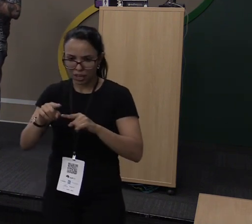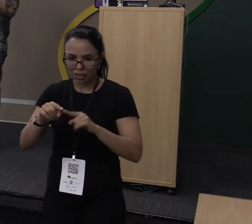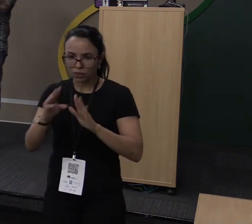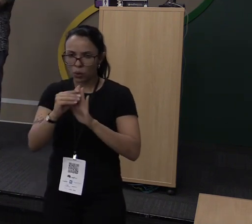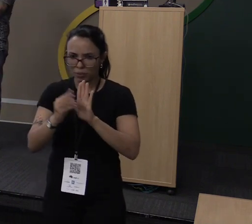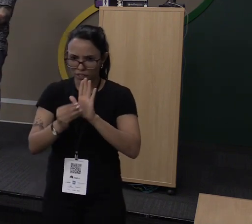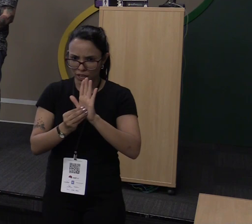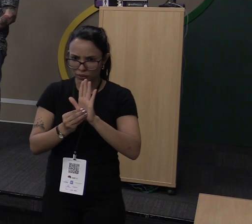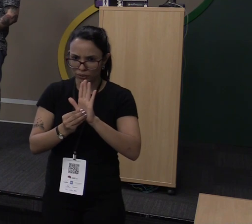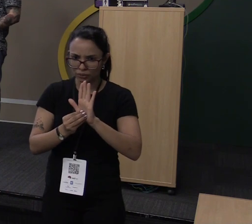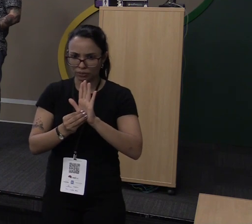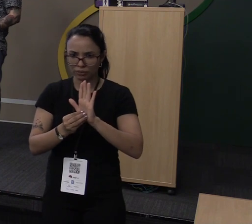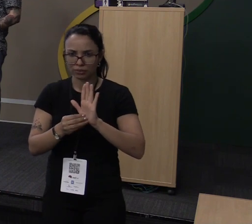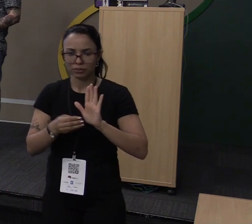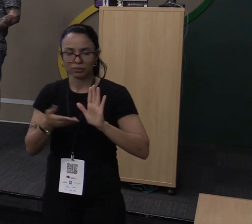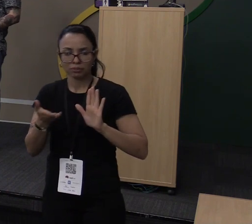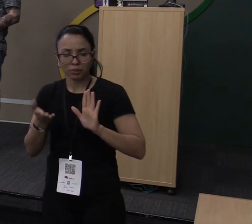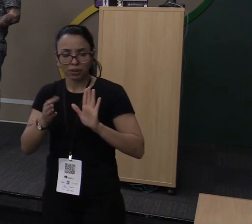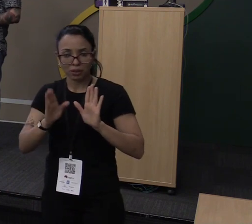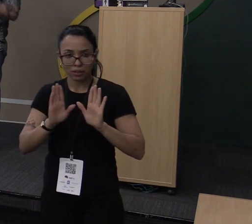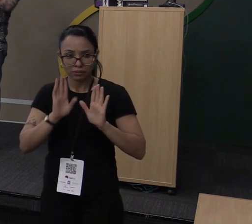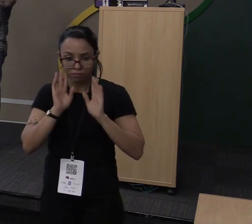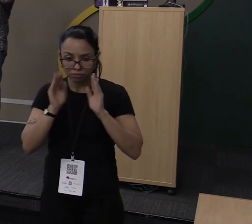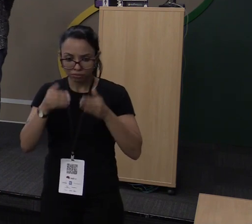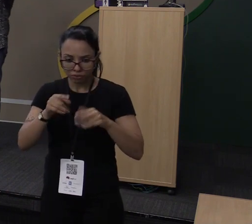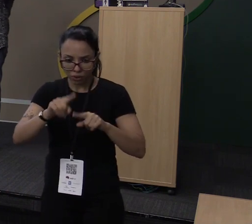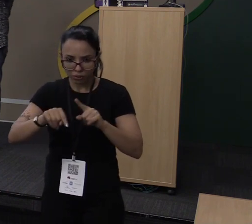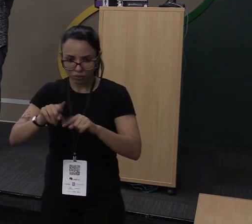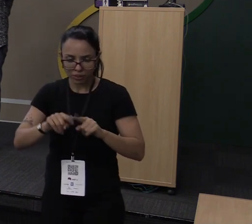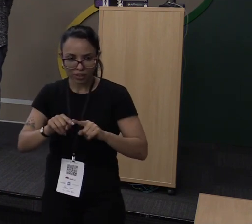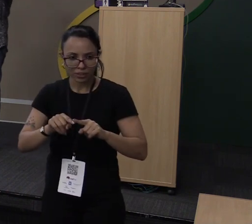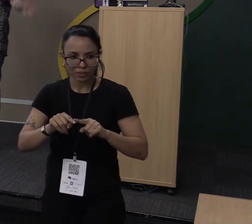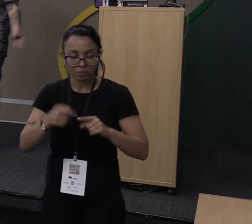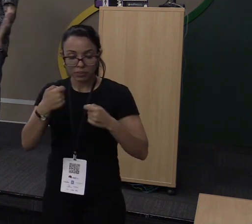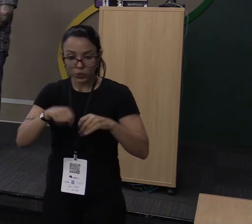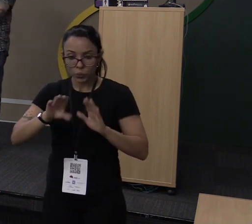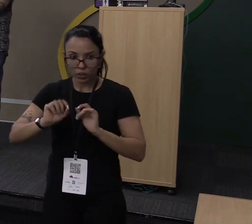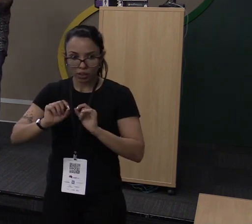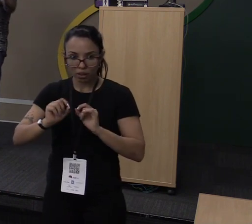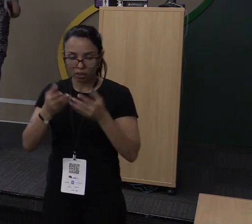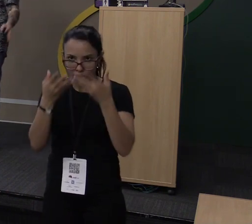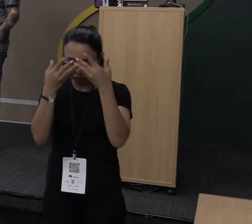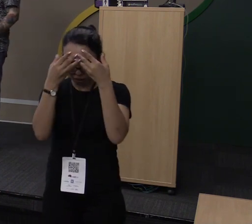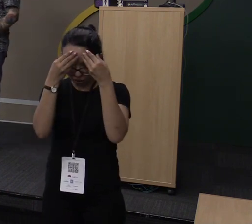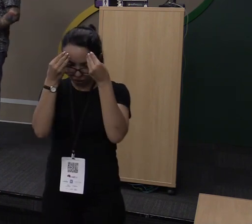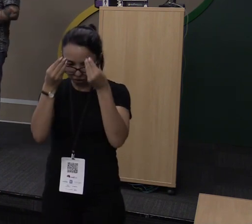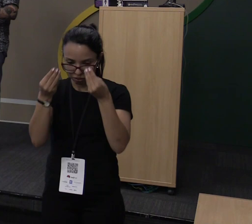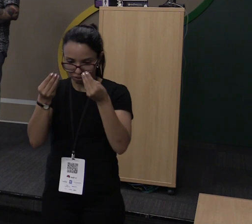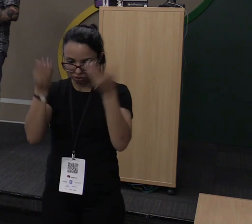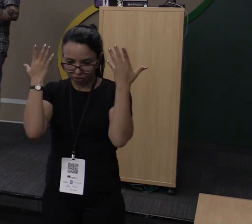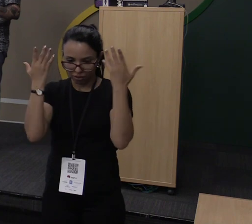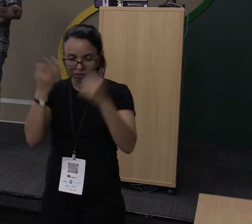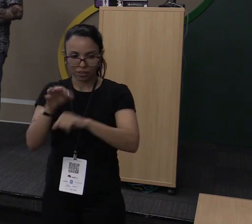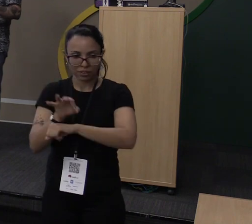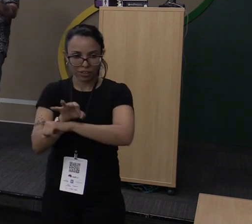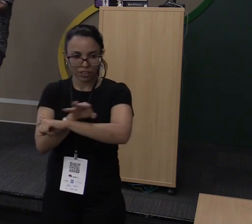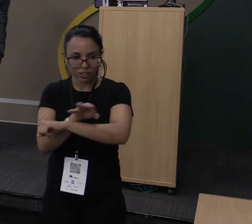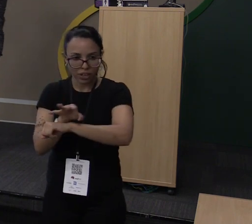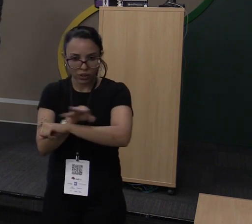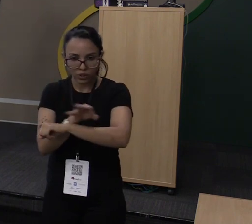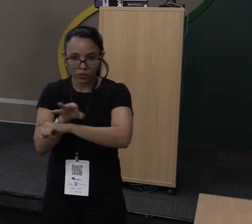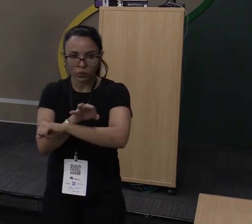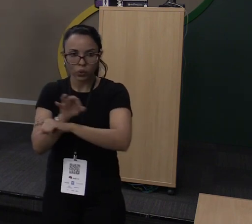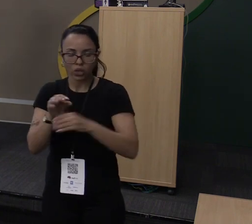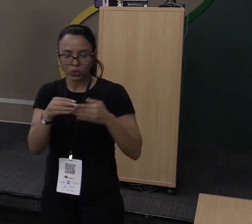e que também pode ser funcional ao mesmo tempo. Então, você tem que limpar tudo o que você sabia de arquitetura e de orientação e